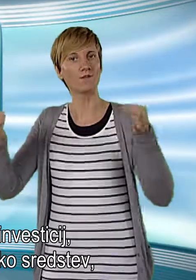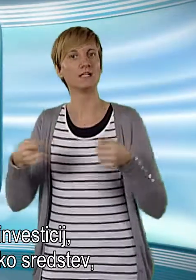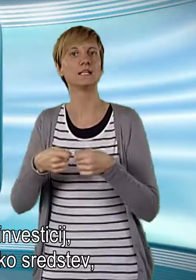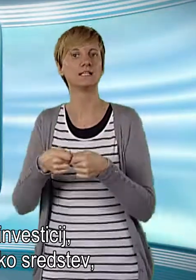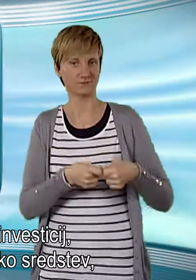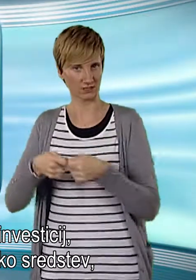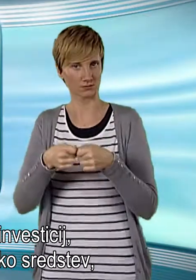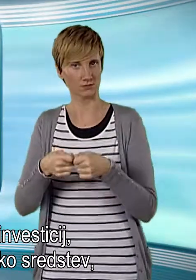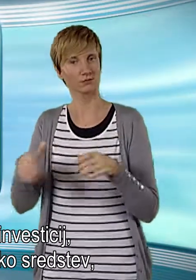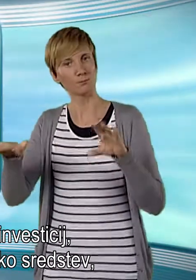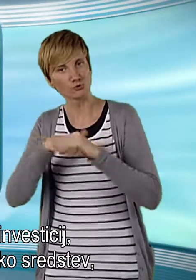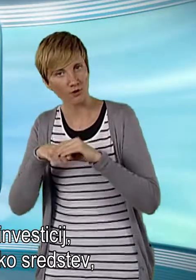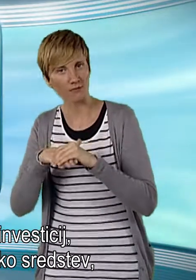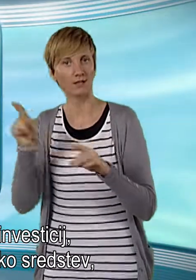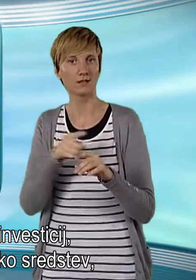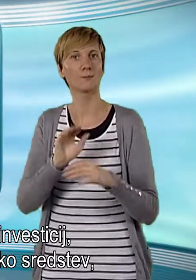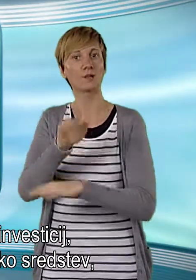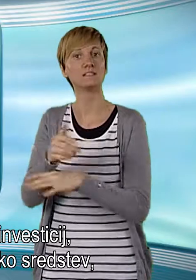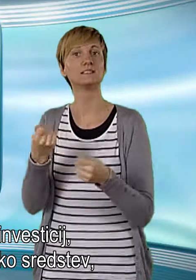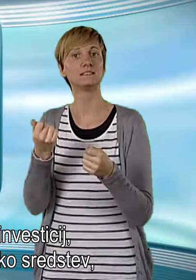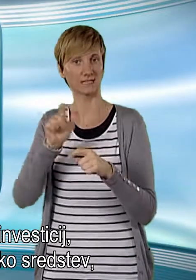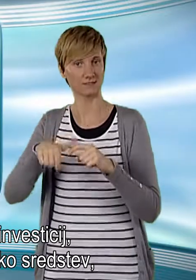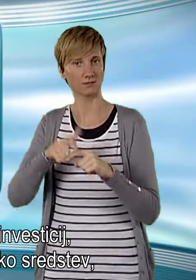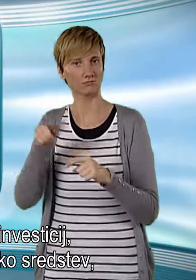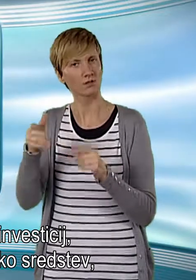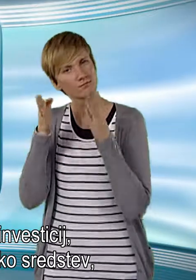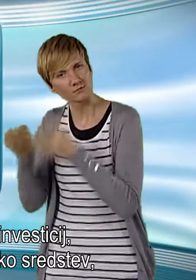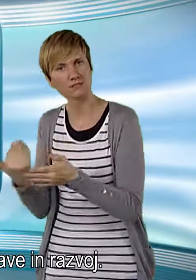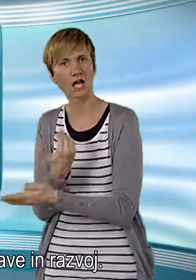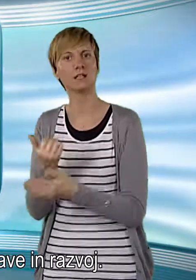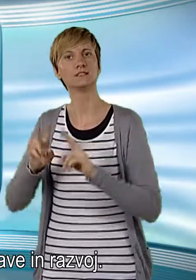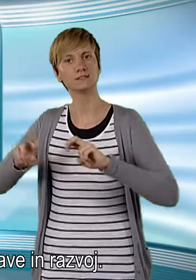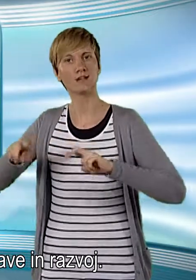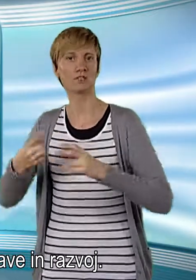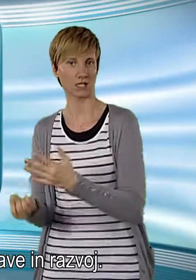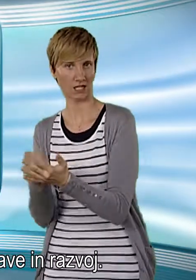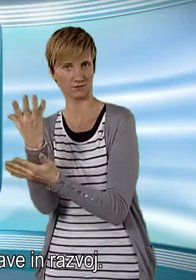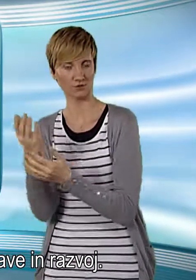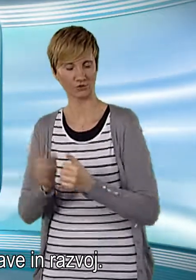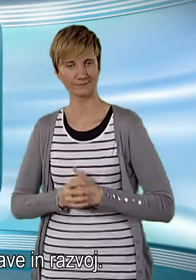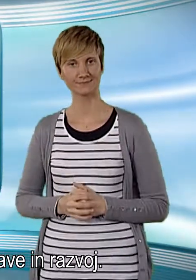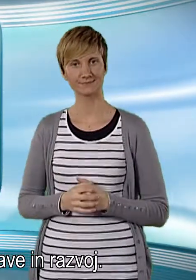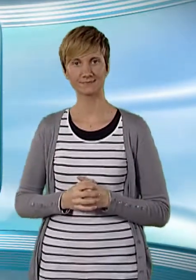investicij za poslovanja ter preko sredstev, namenjenih za raziskave in razvoj.